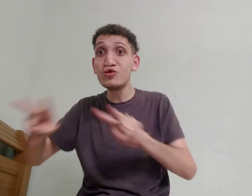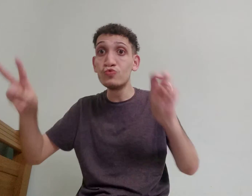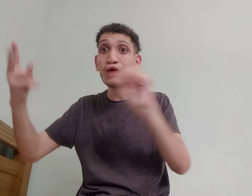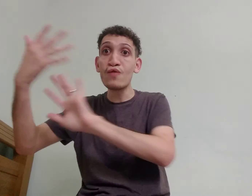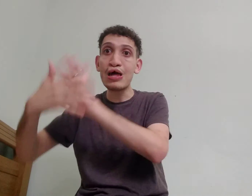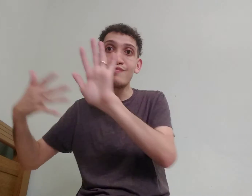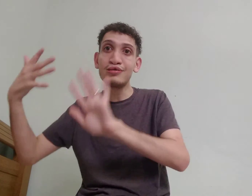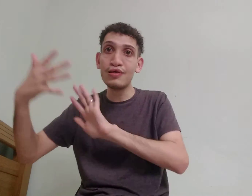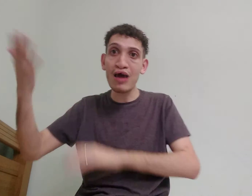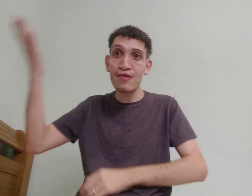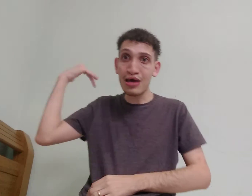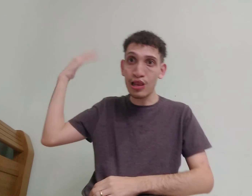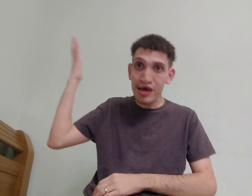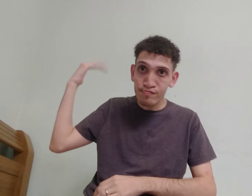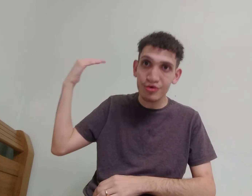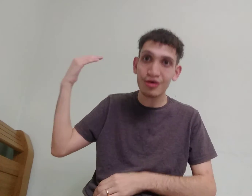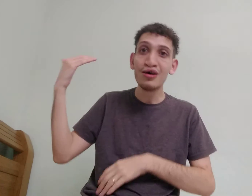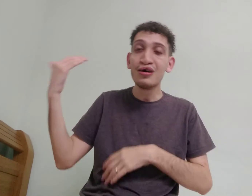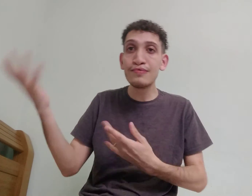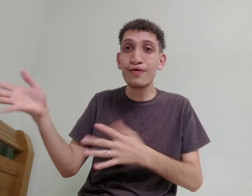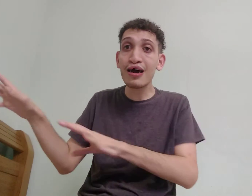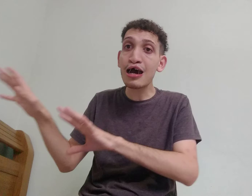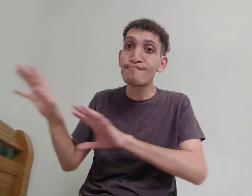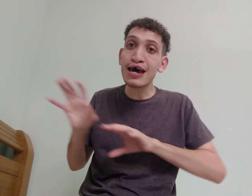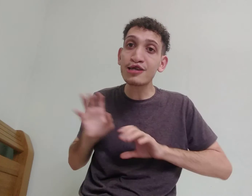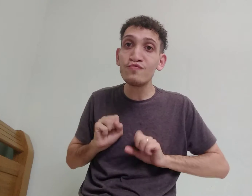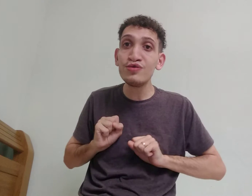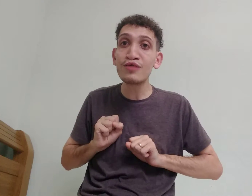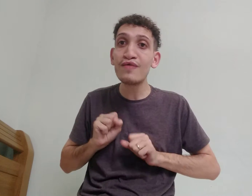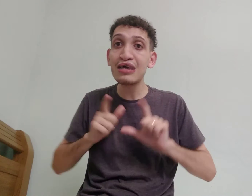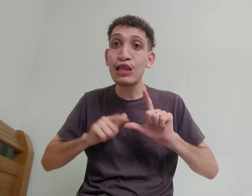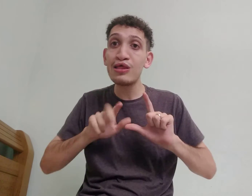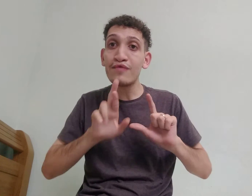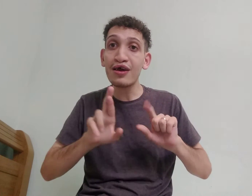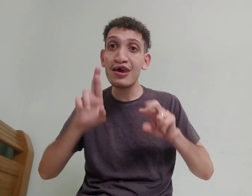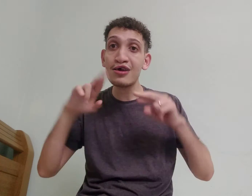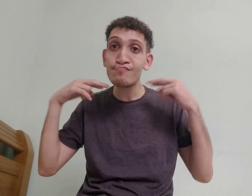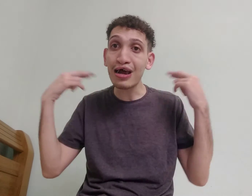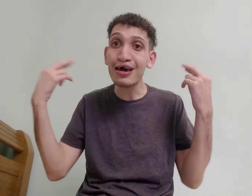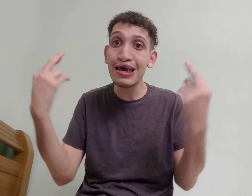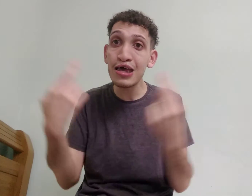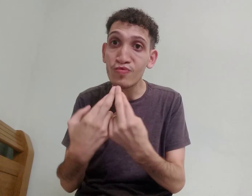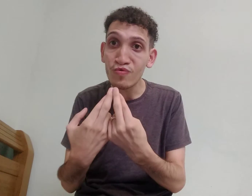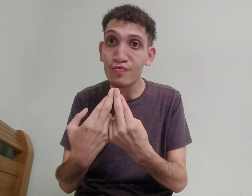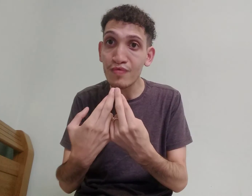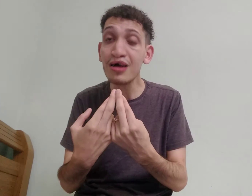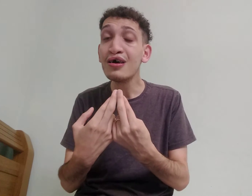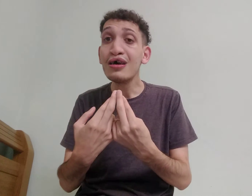das lindicinais daquela época, então, a Lara inferindo aí a letra R para reino, né, e aí,